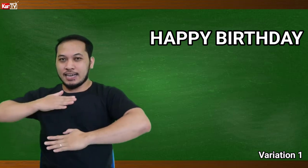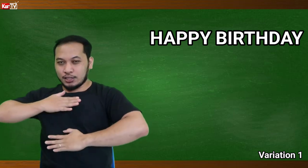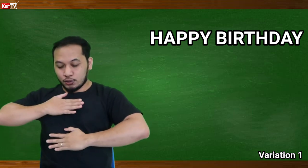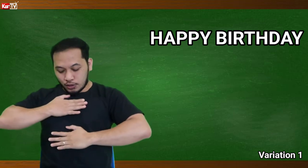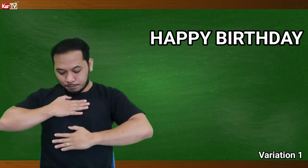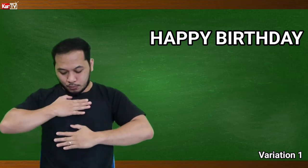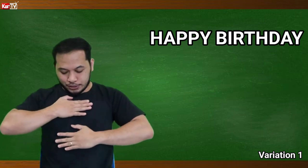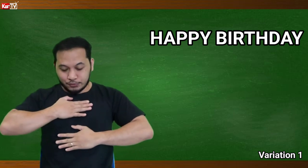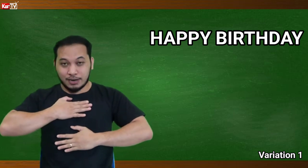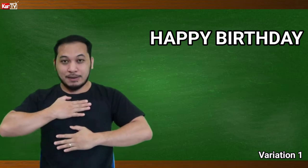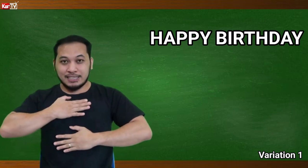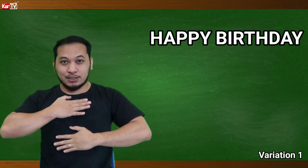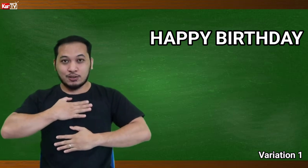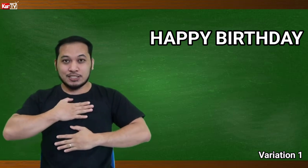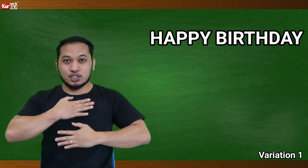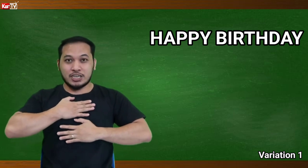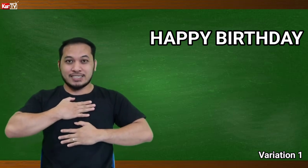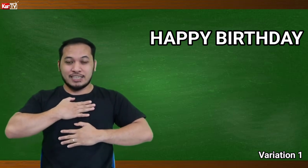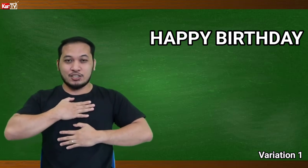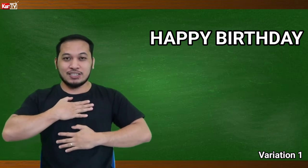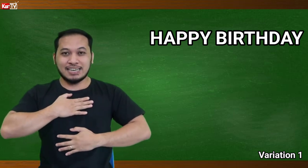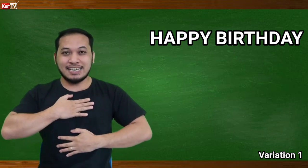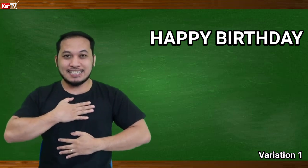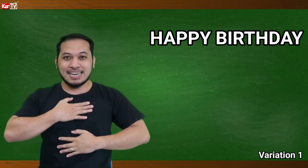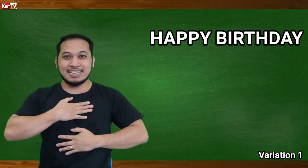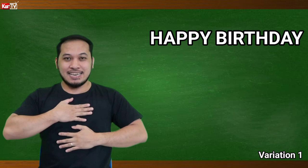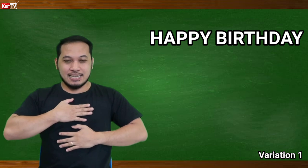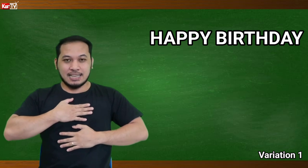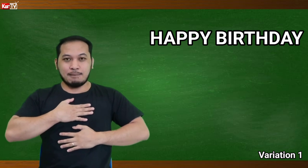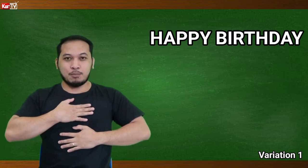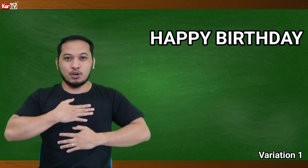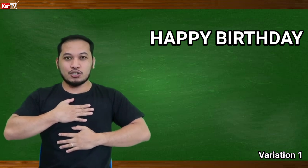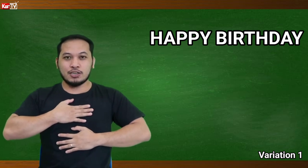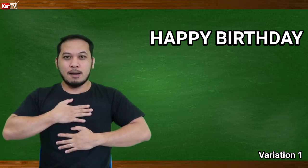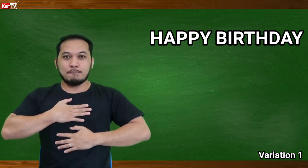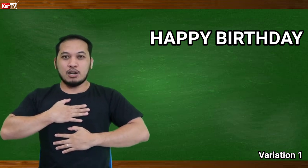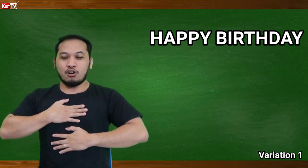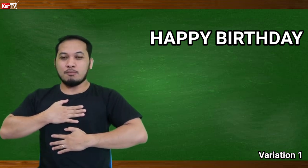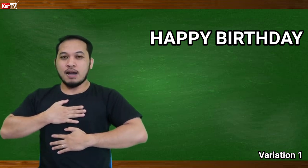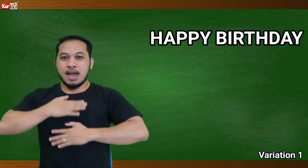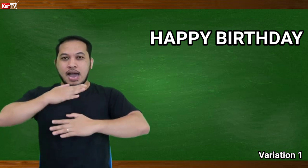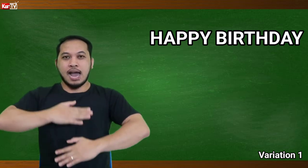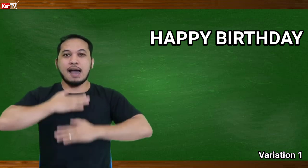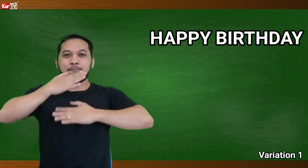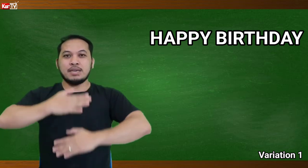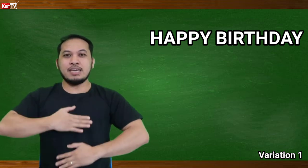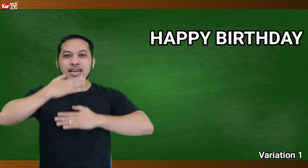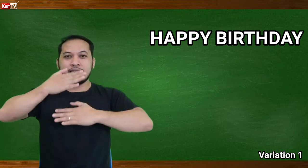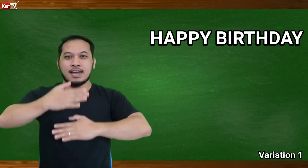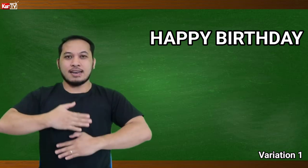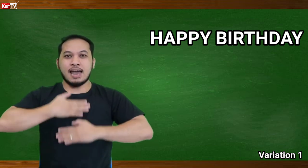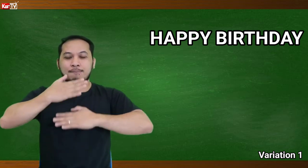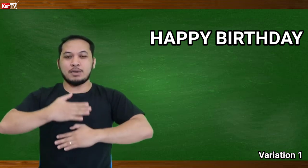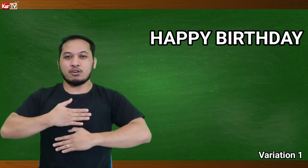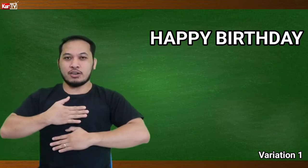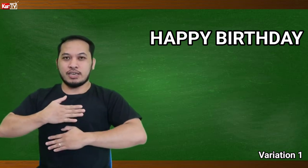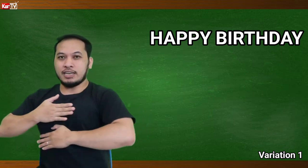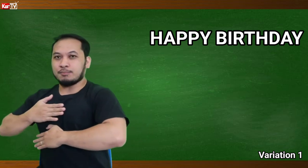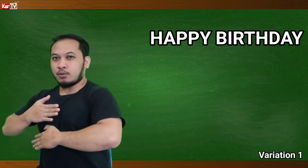Ganito nyo lang po ang inyong kamay dito sa chest ninyo, tapos paloob. Happy, ayan, happy. O gigilid po